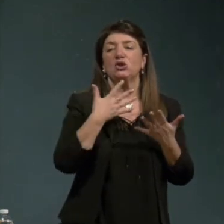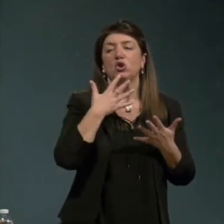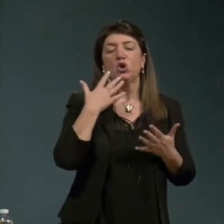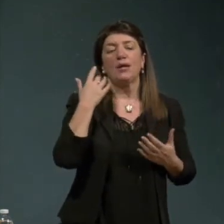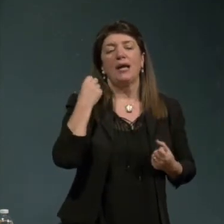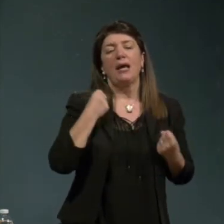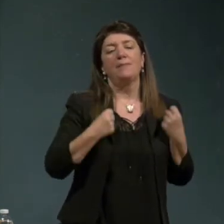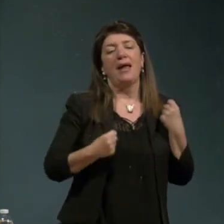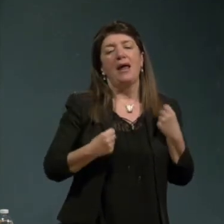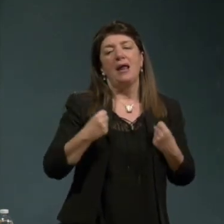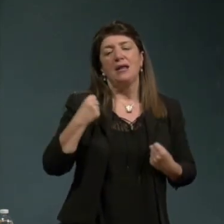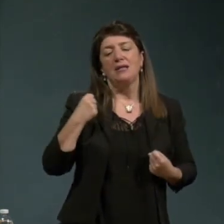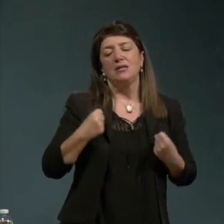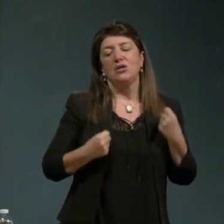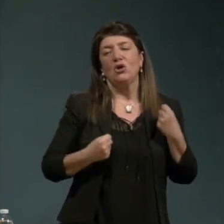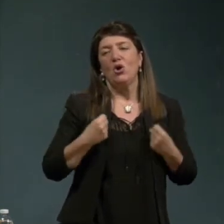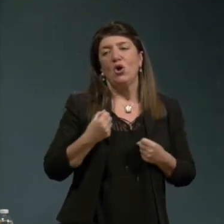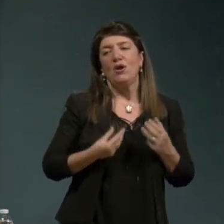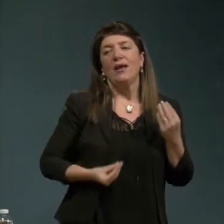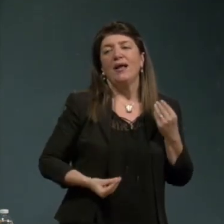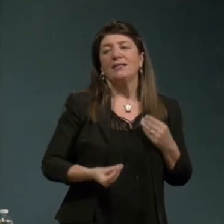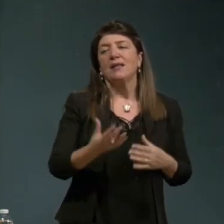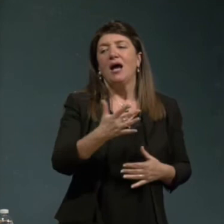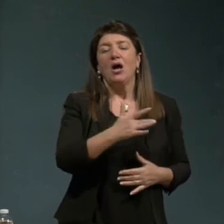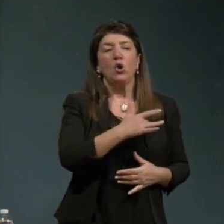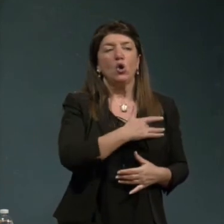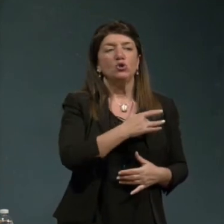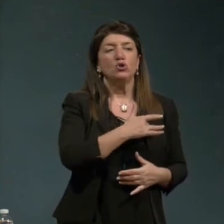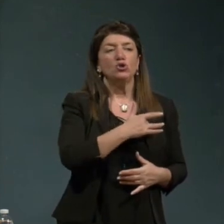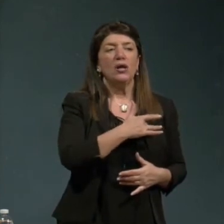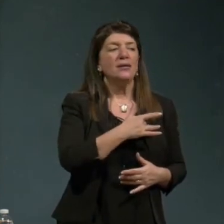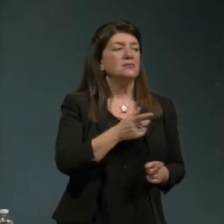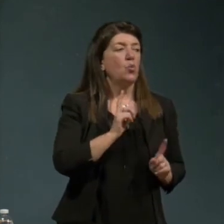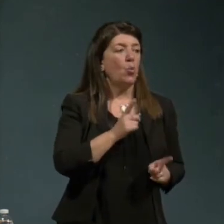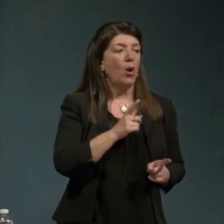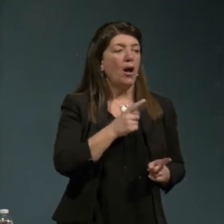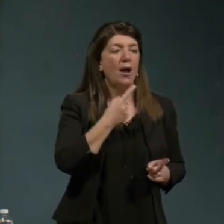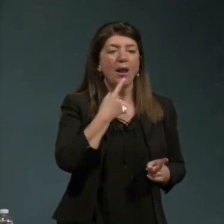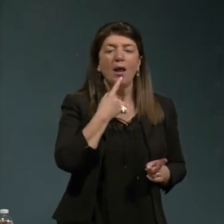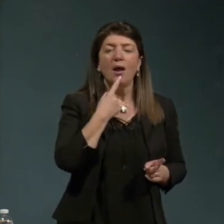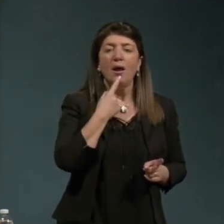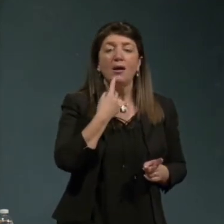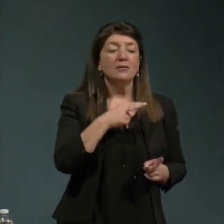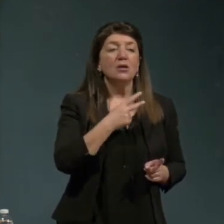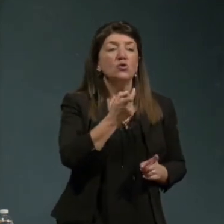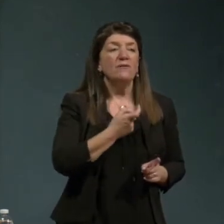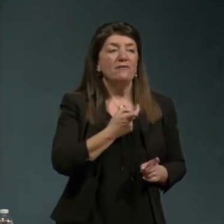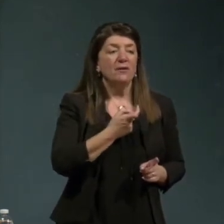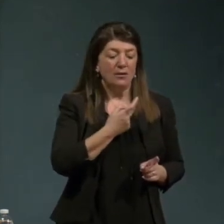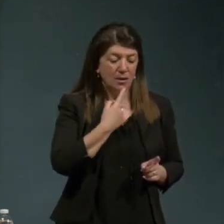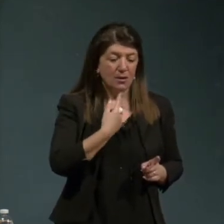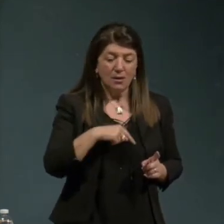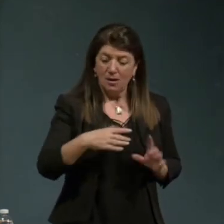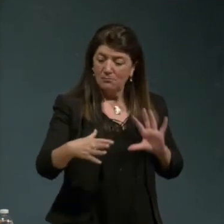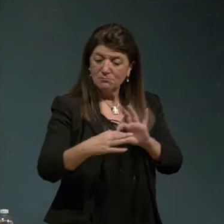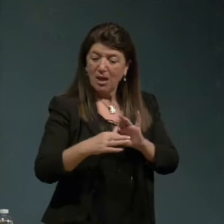che della necessità di cambiare il sistema universitario